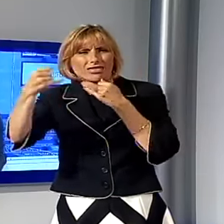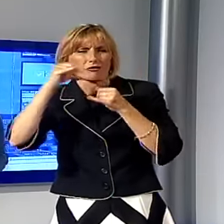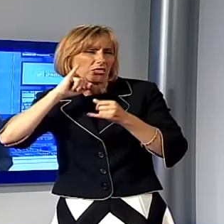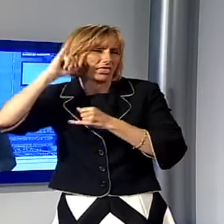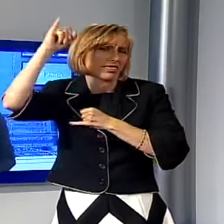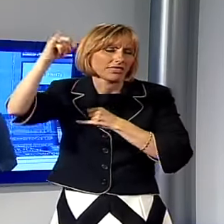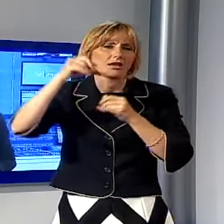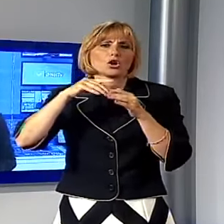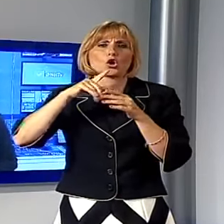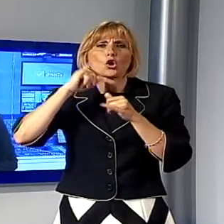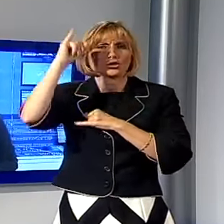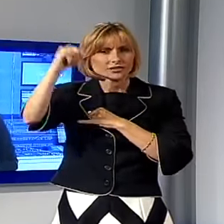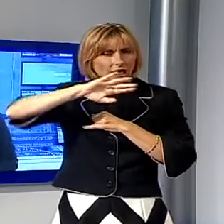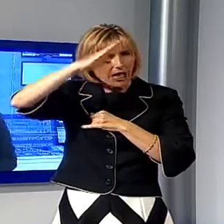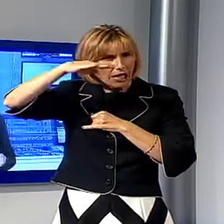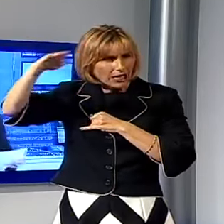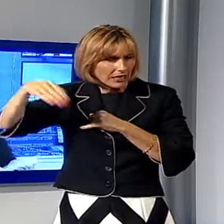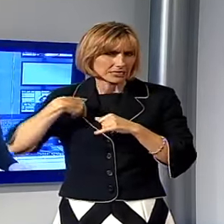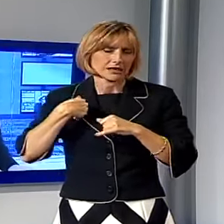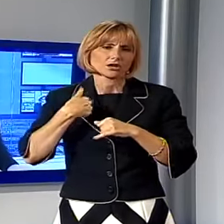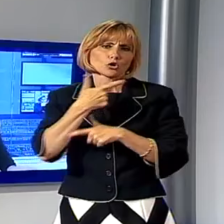montane ha affermato Paolo Fantoni